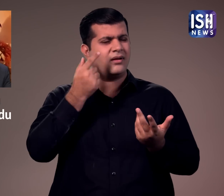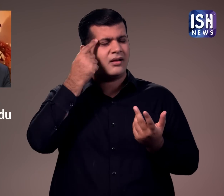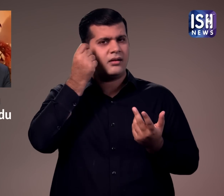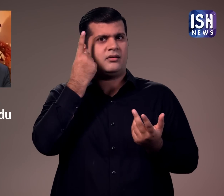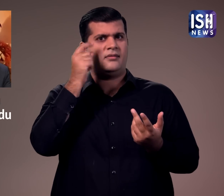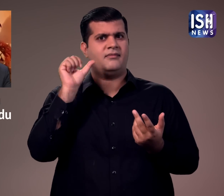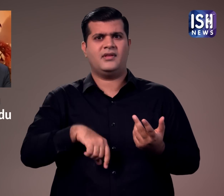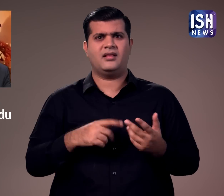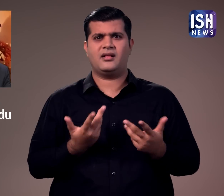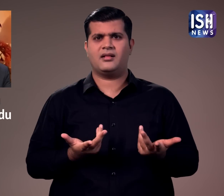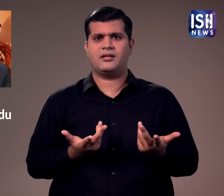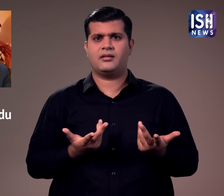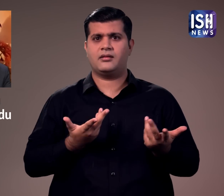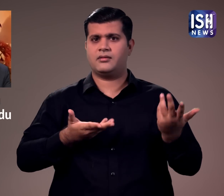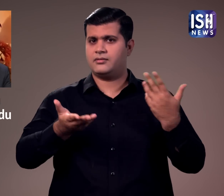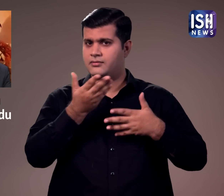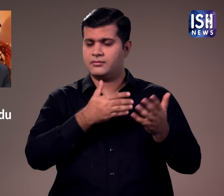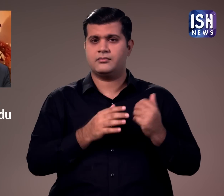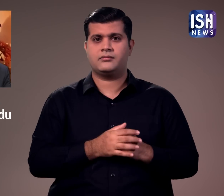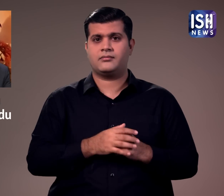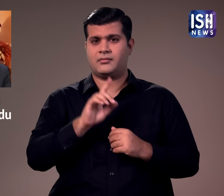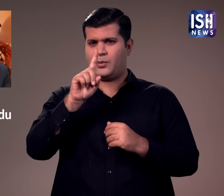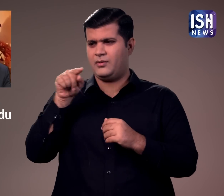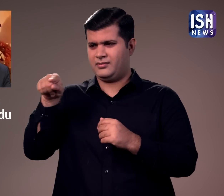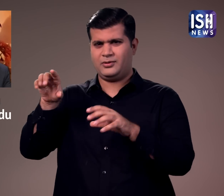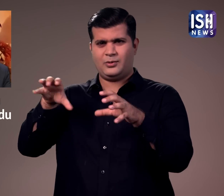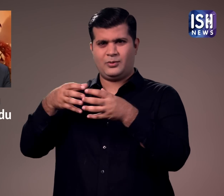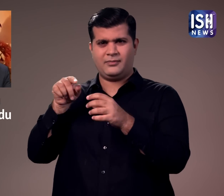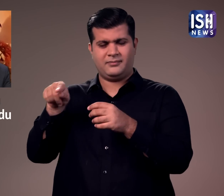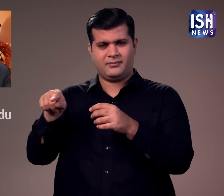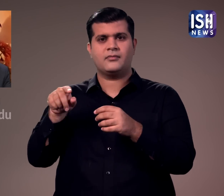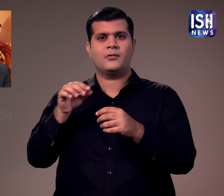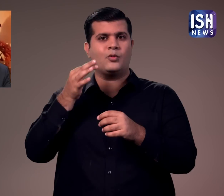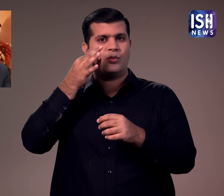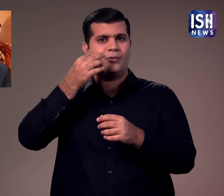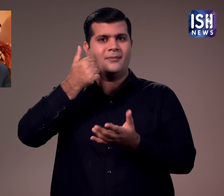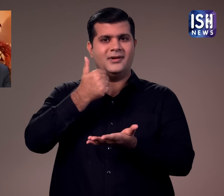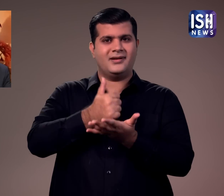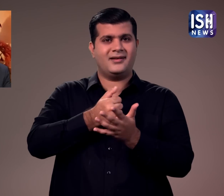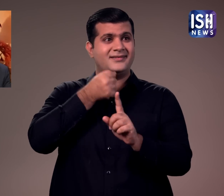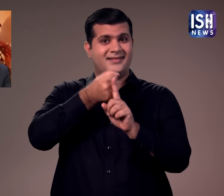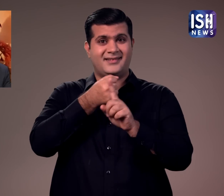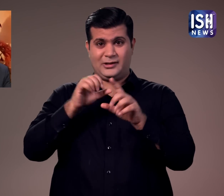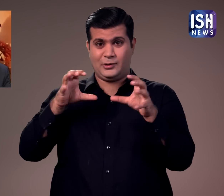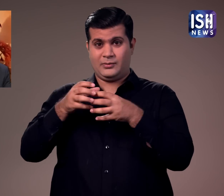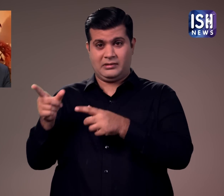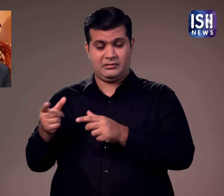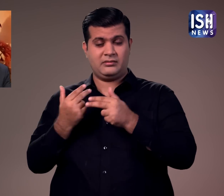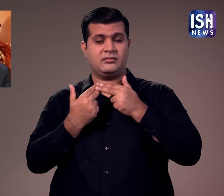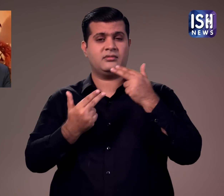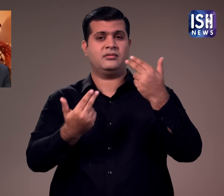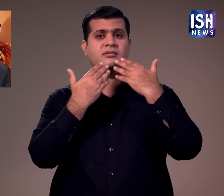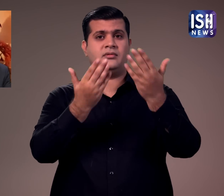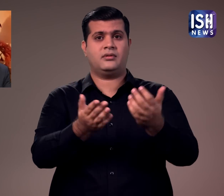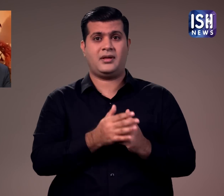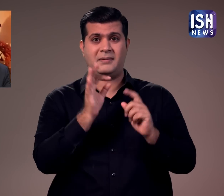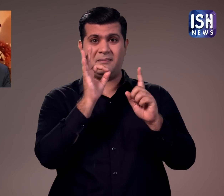हम इसका कारण नहीं समझ पा रहे हैं। मानव अधिकार कार्यकरताओं का कहना है कि पाकिस्तान में